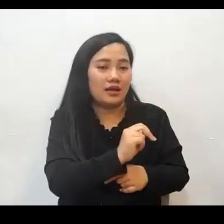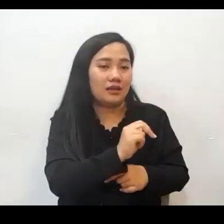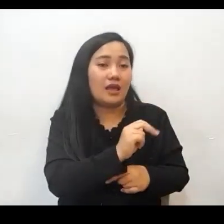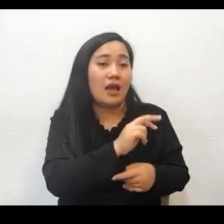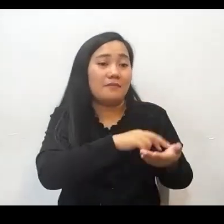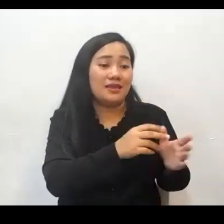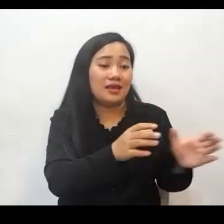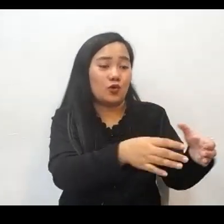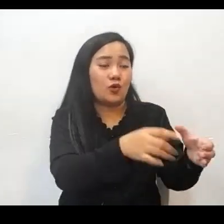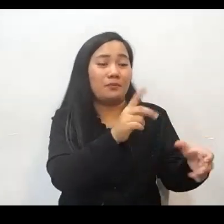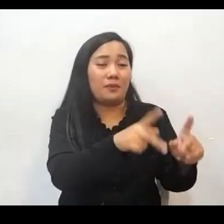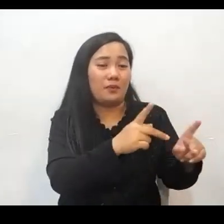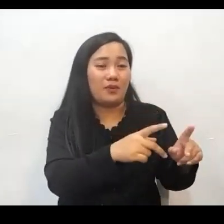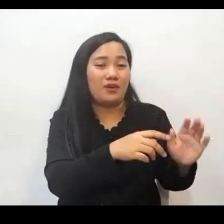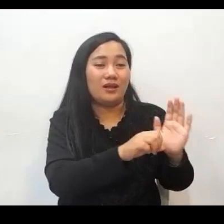ligtas.